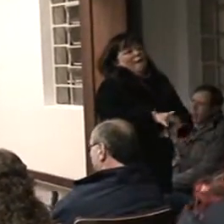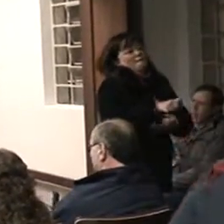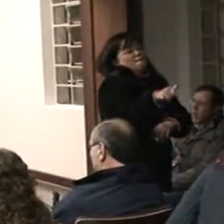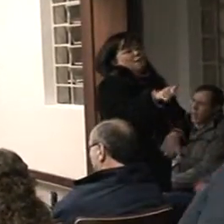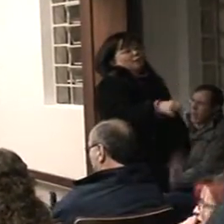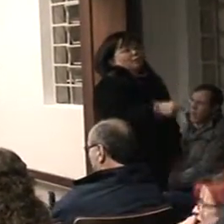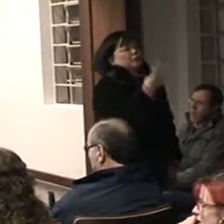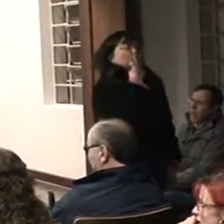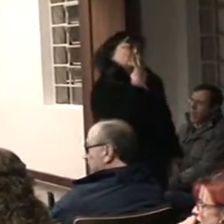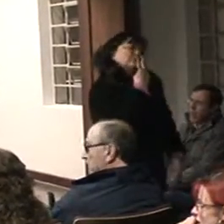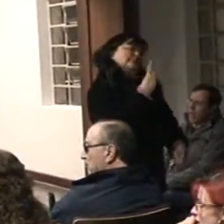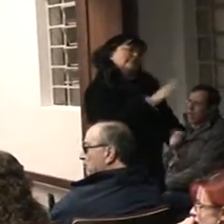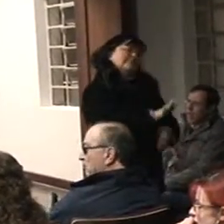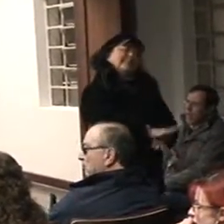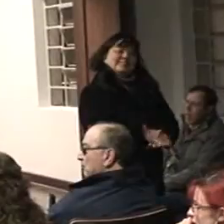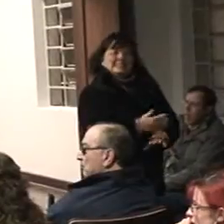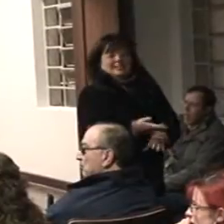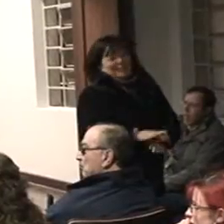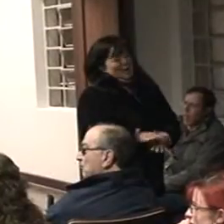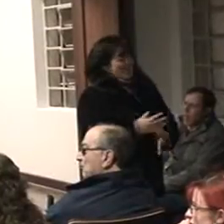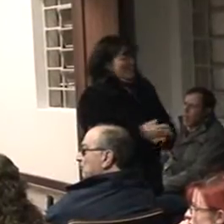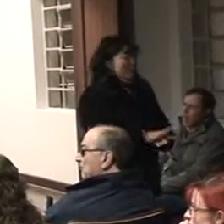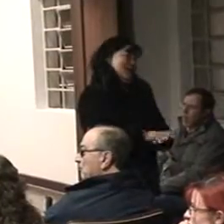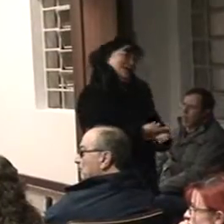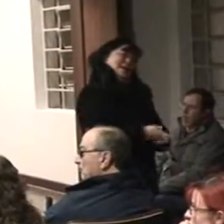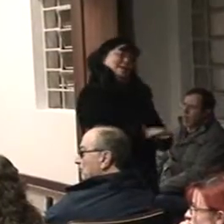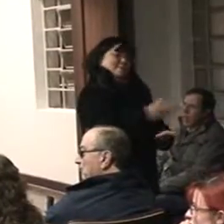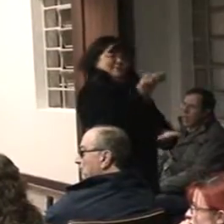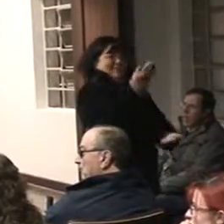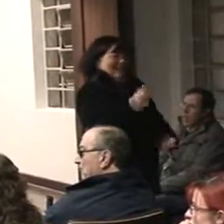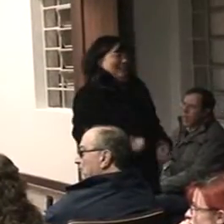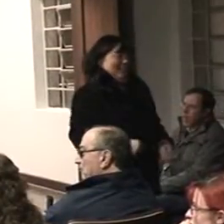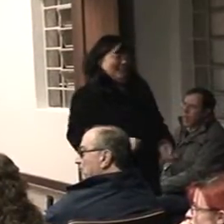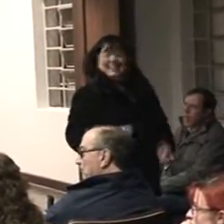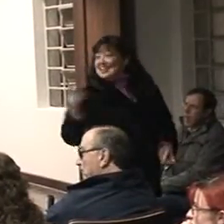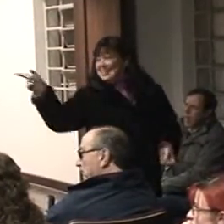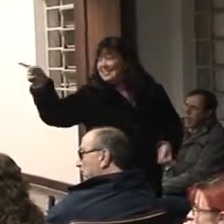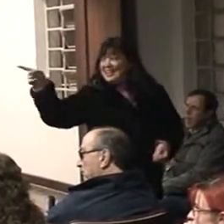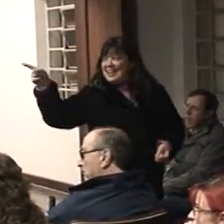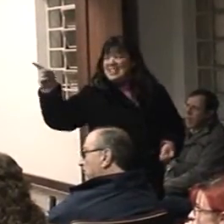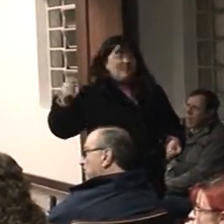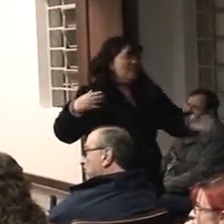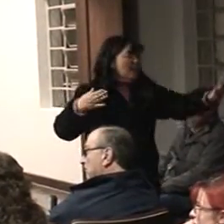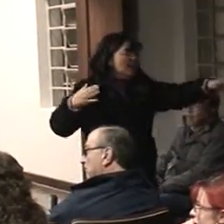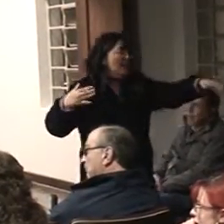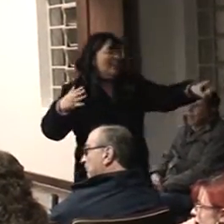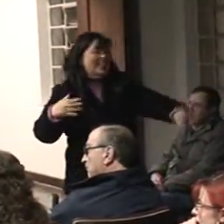eles viriam como vontades? Eles viriam, na realidade, pelo NAP, era